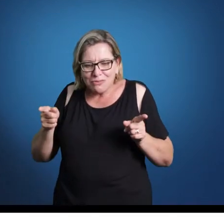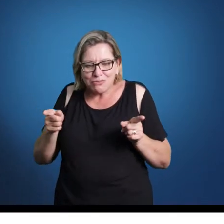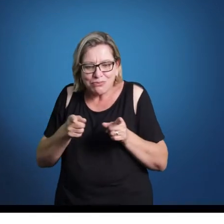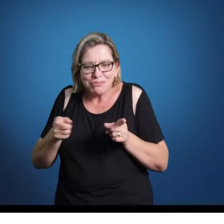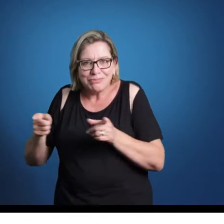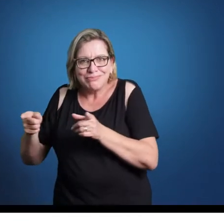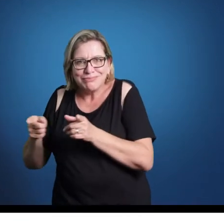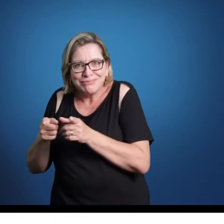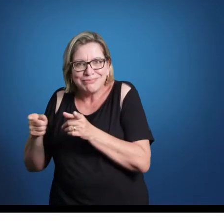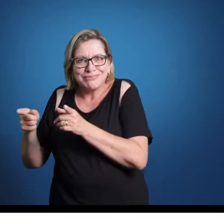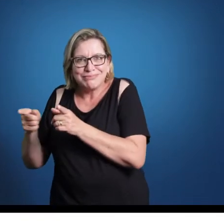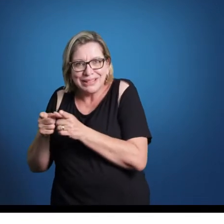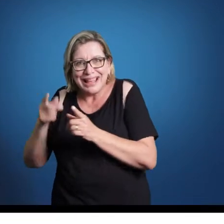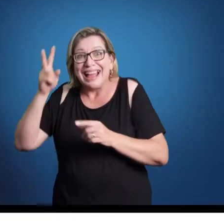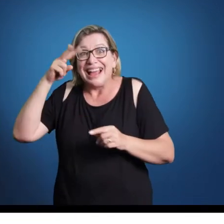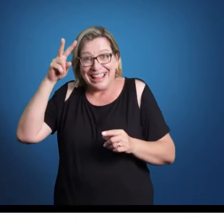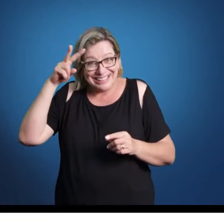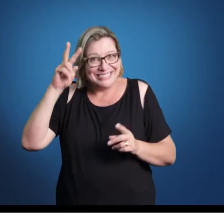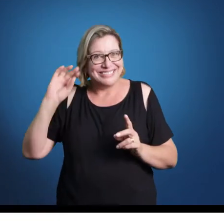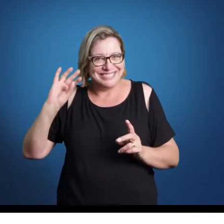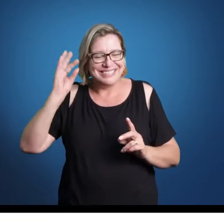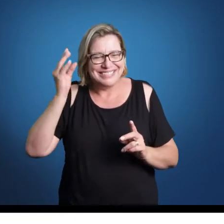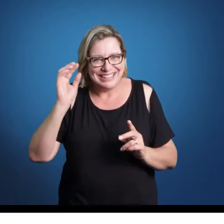conforme a história vai caminhando.